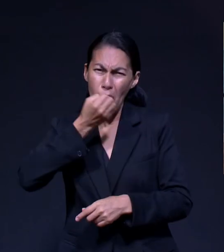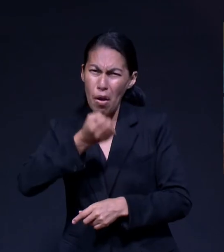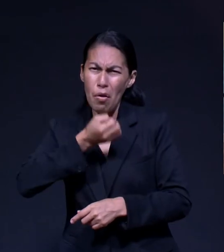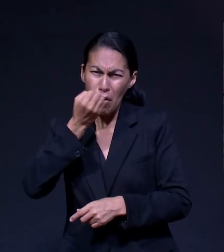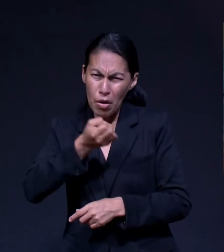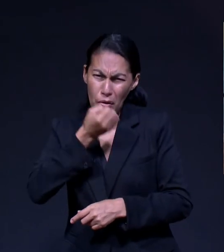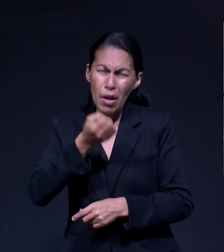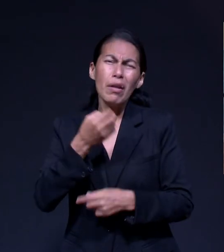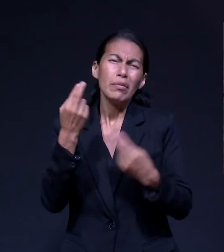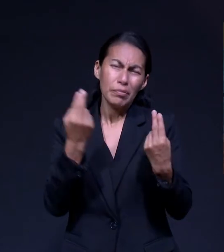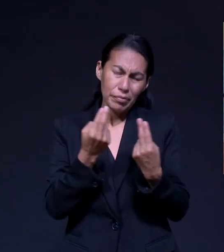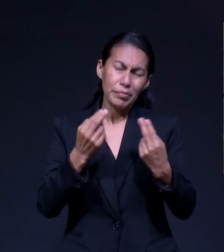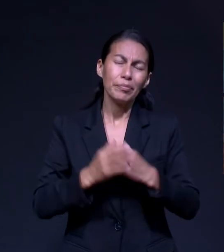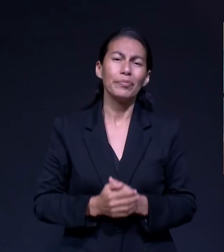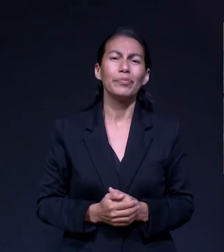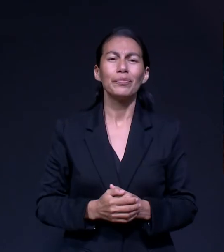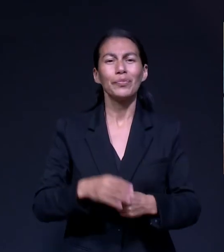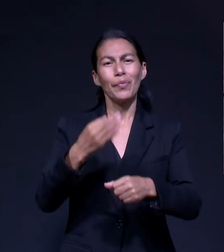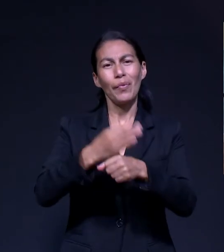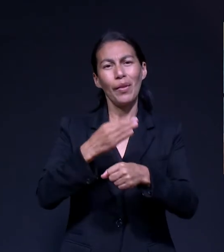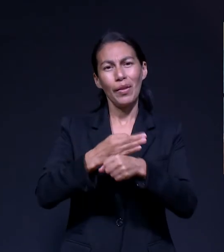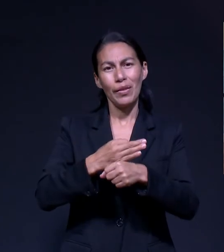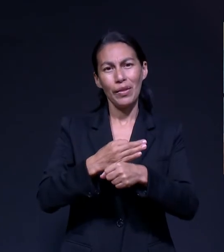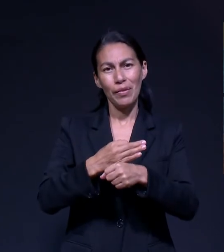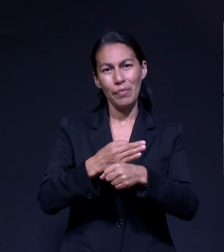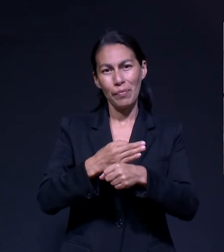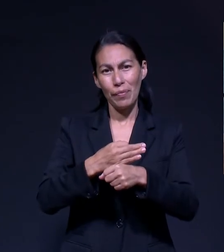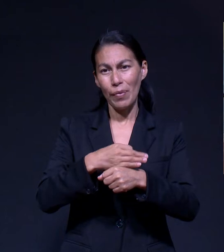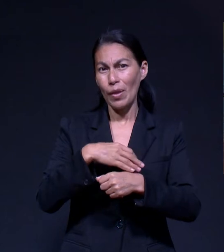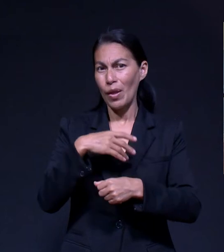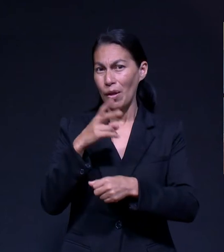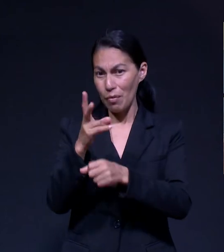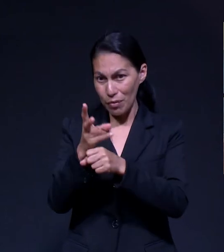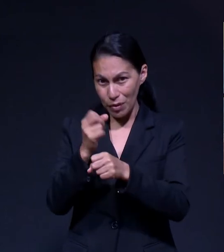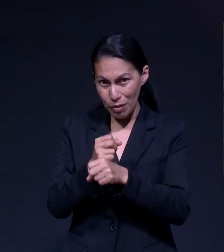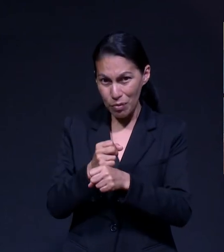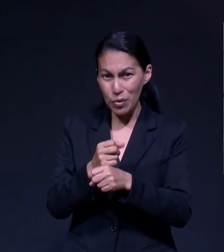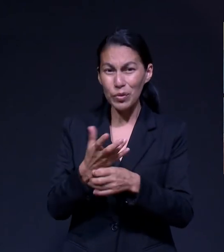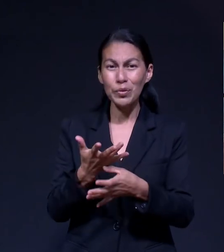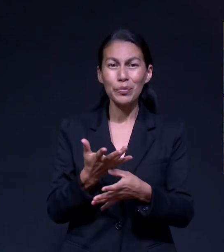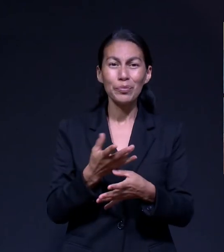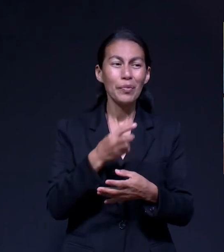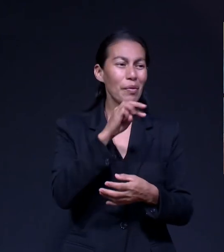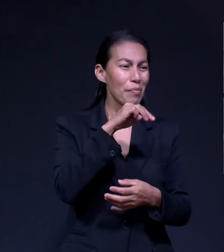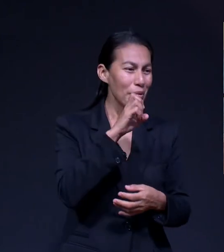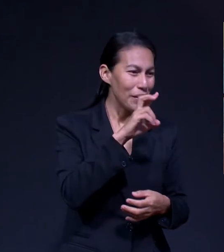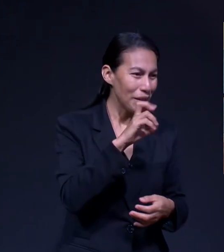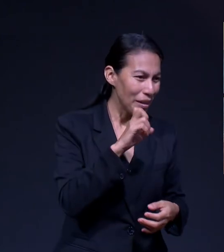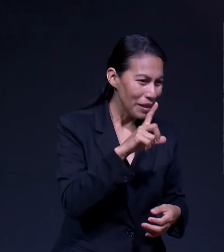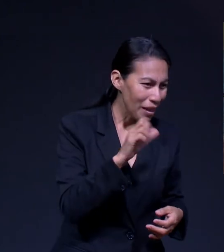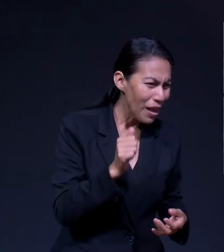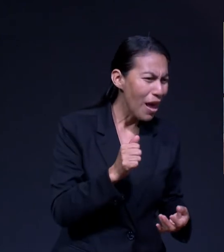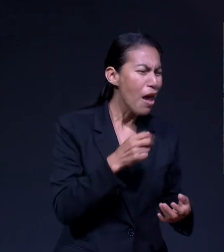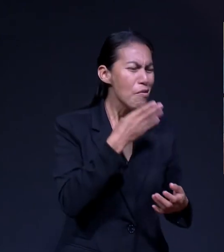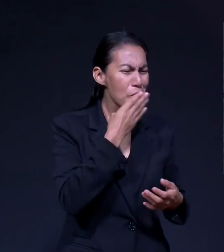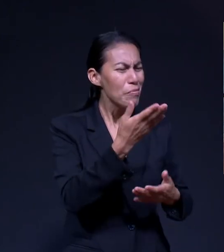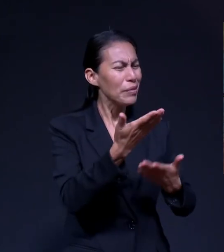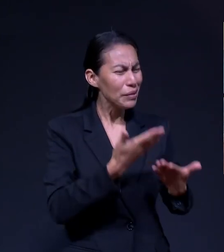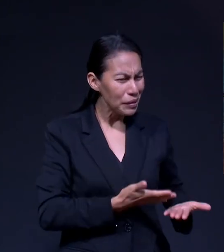Espejo Gracias Mariela por estar en el programa Haber accedido a compartir tu testimonio con todos nuestros amigos y amigas